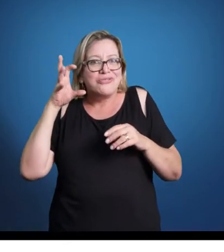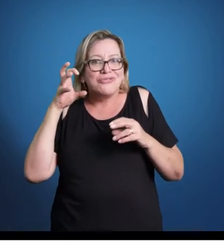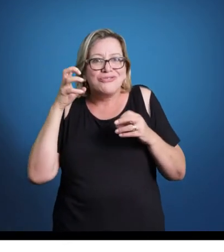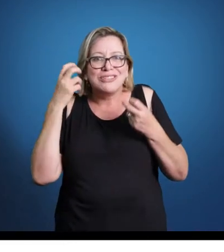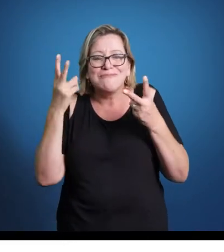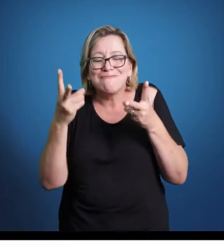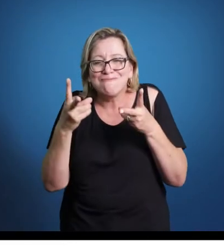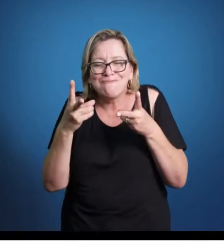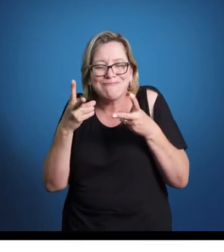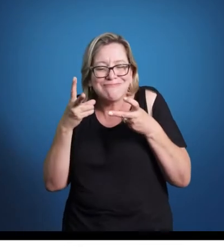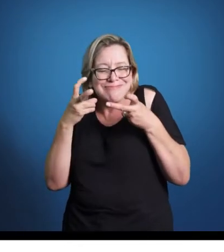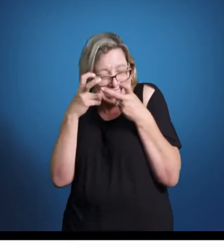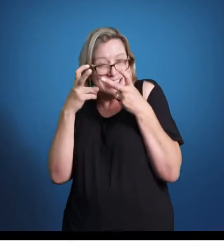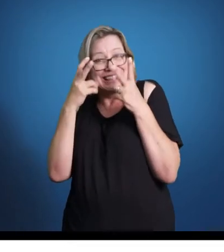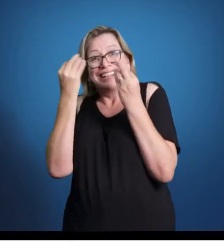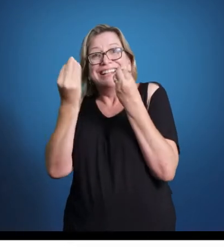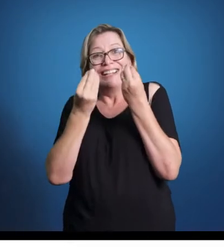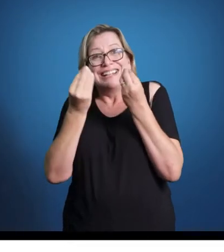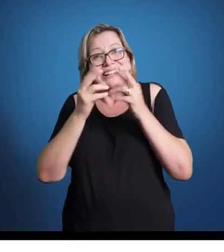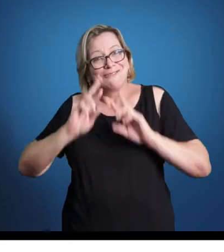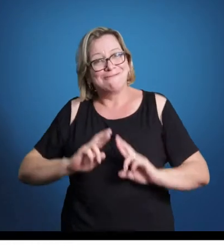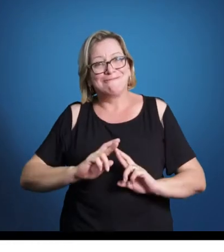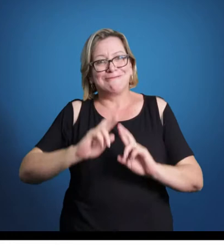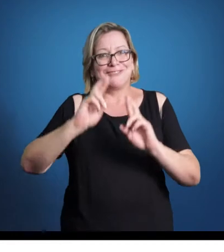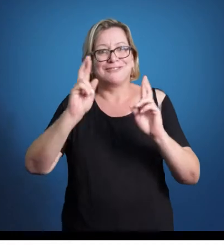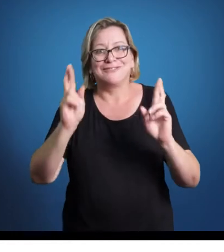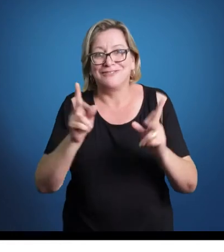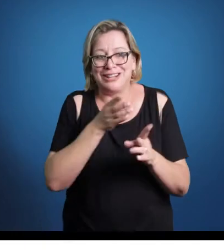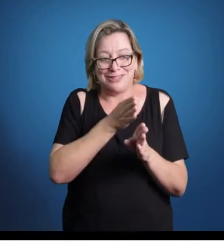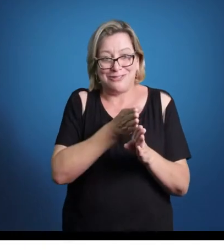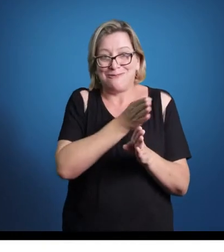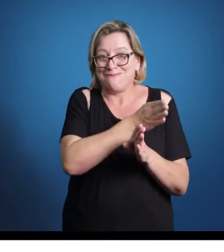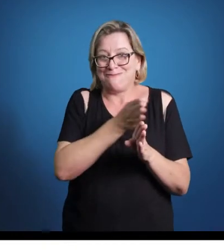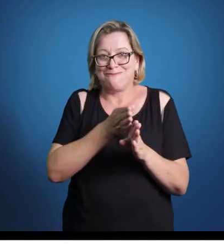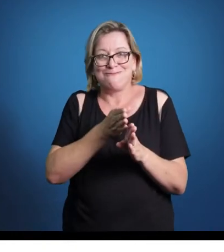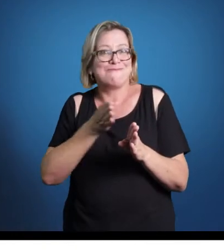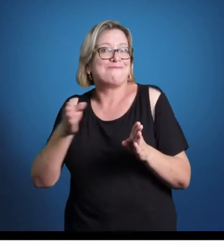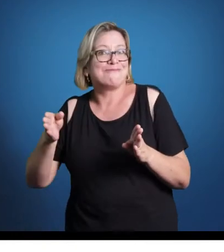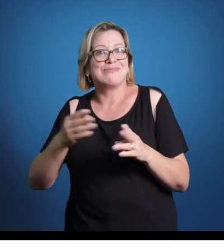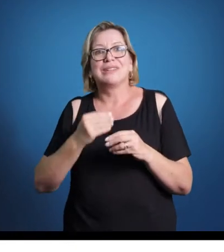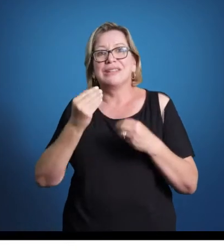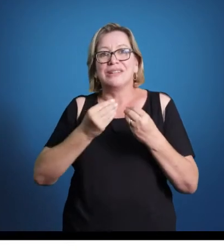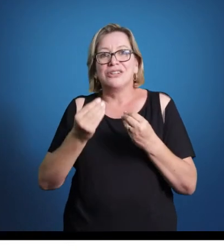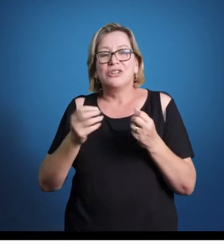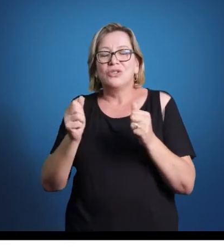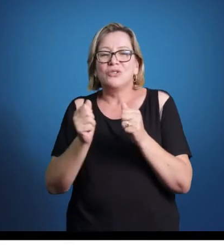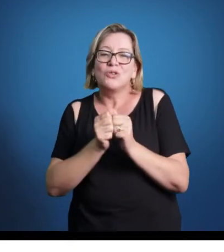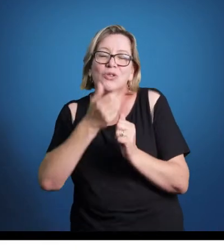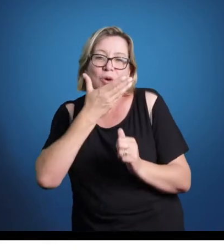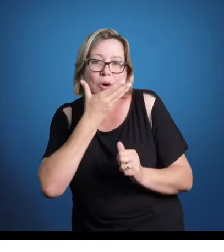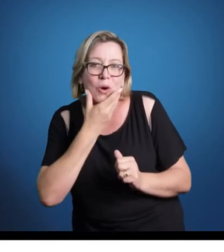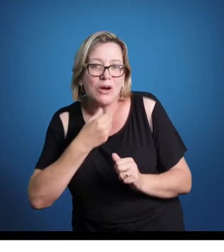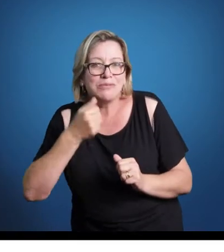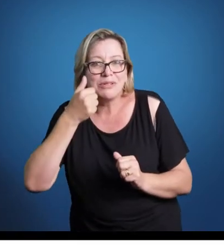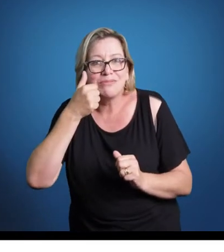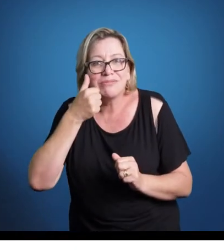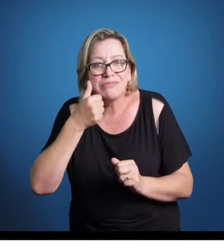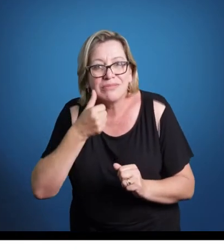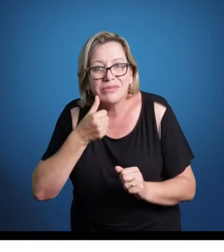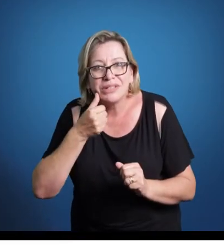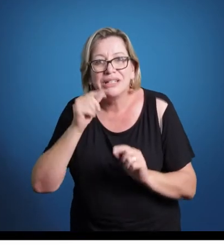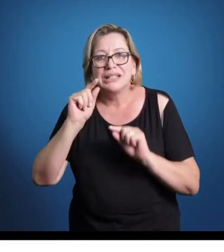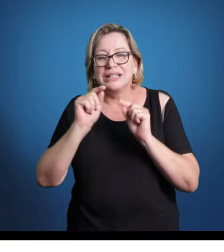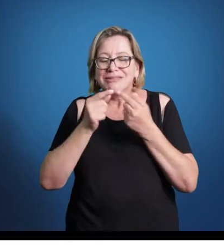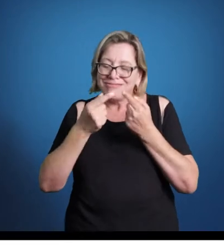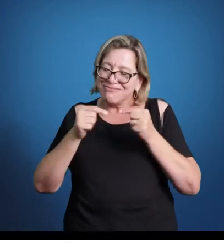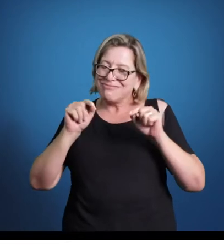é pregnante aos ouvidos, a diferença. Você vai claramente perceber que ali há vozes femininas junto às masculinas e há uma sobreposição